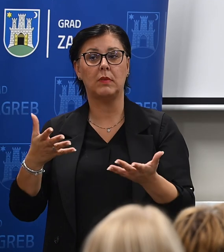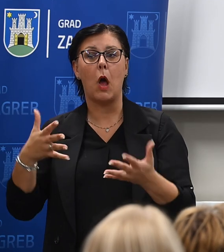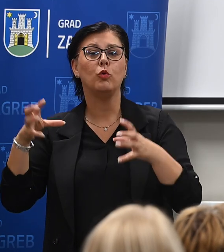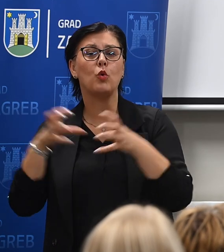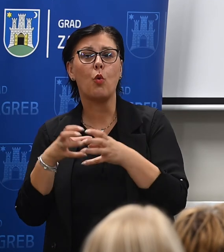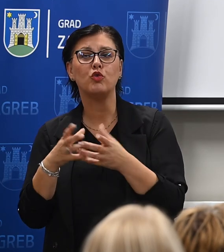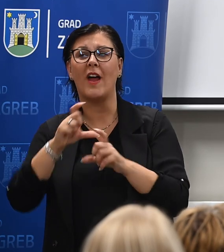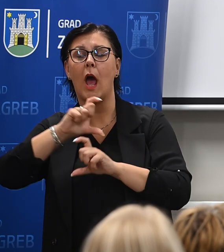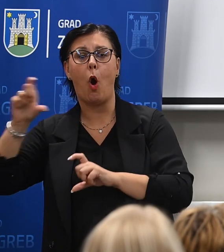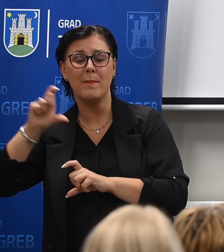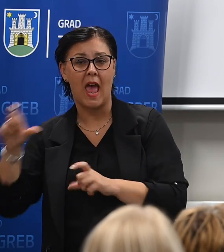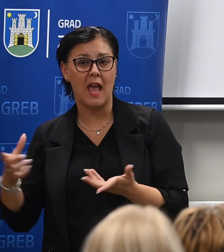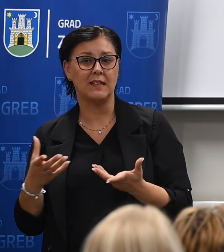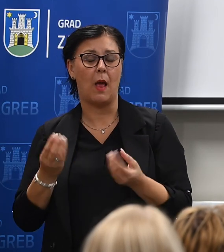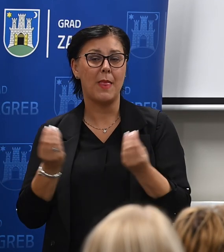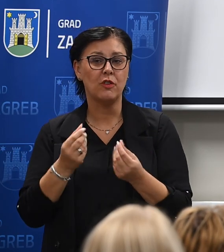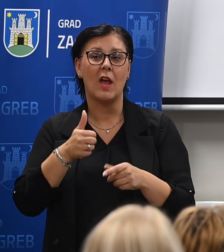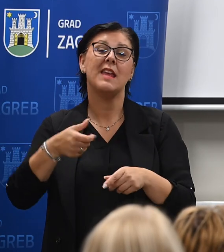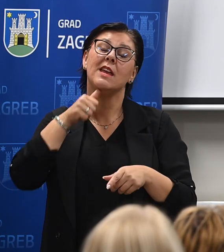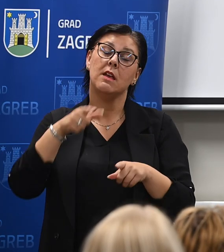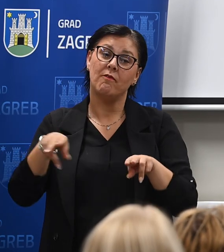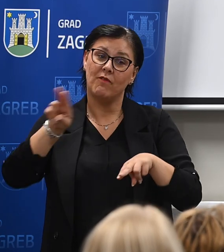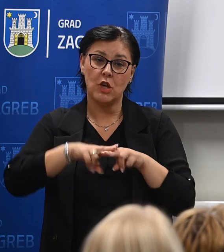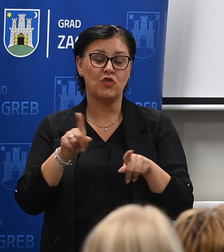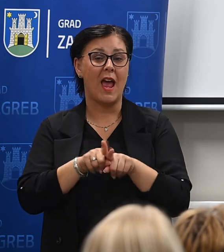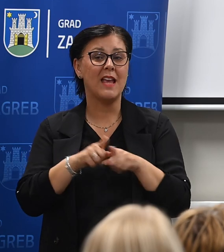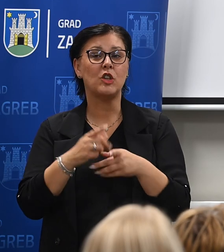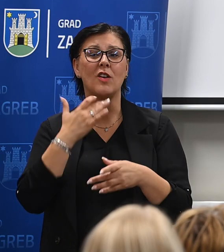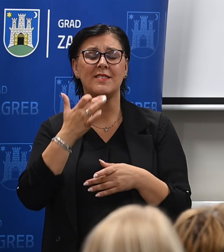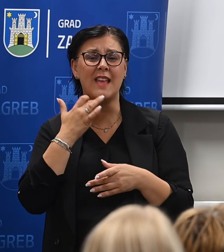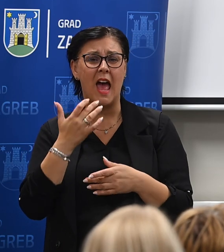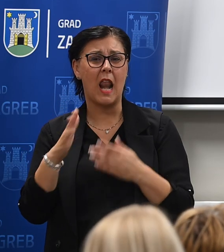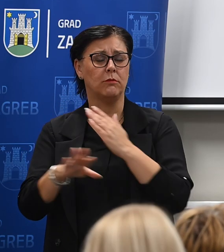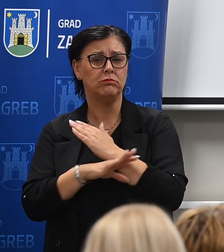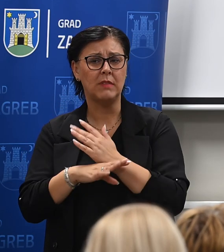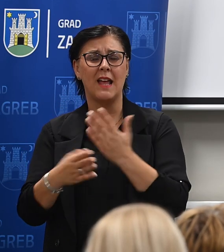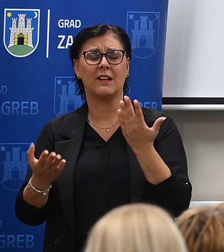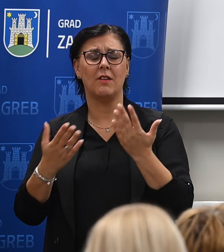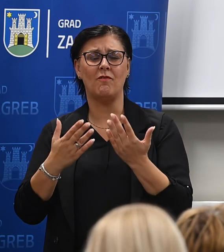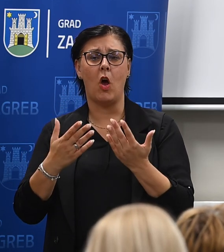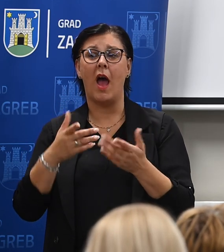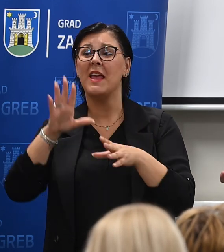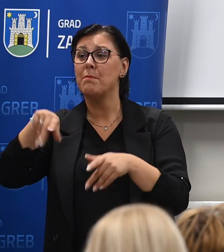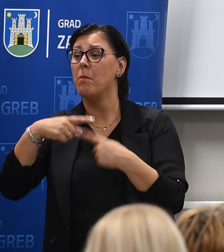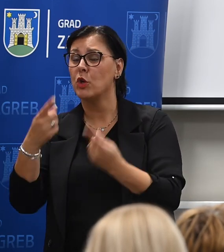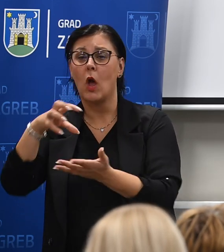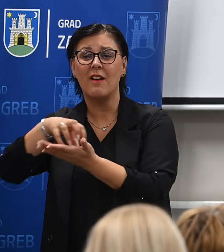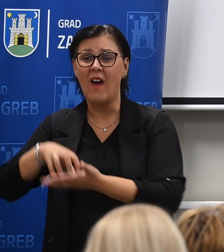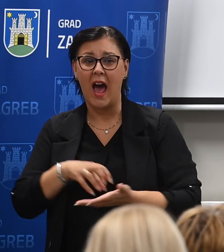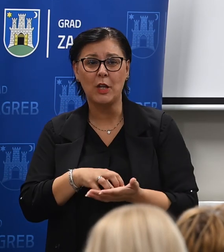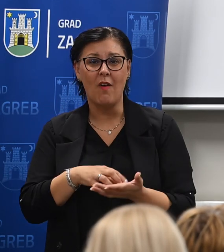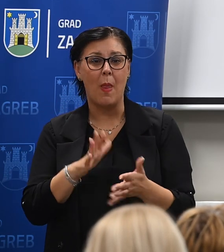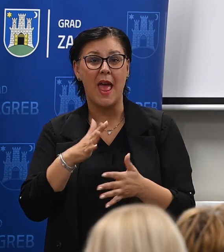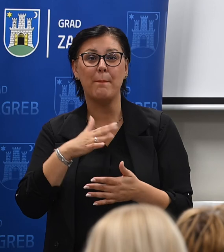infrastrukture, naravno i da povećamo zelenilo, jer isto tako kad imate substandarne kvartove bez ikakvog zelenila to isto tako narušava